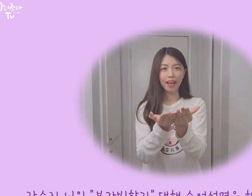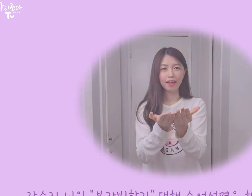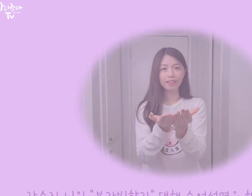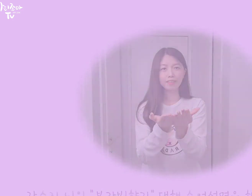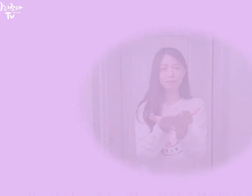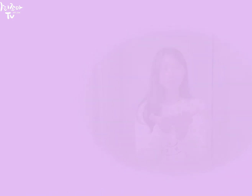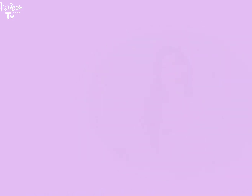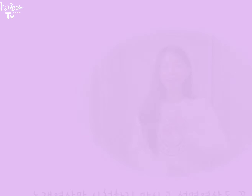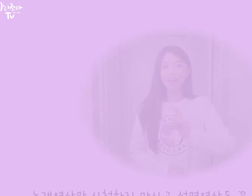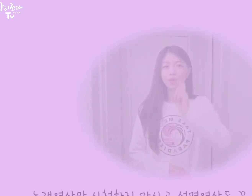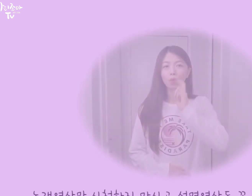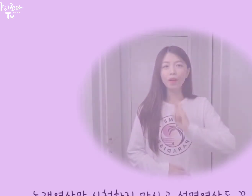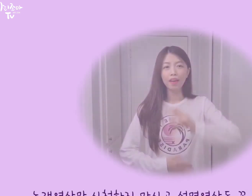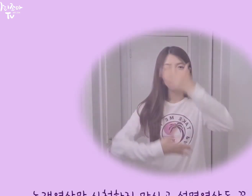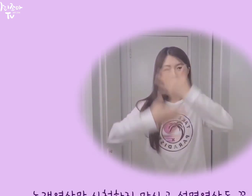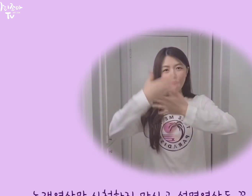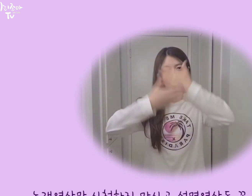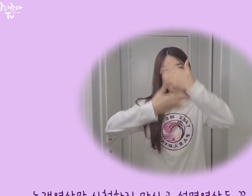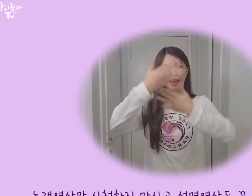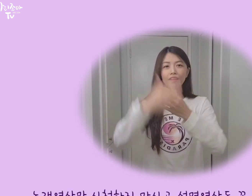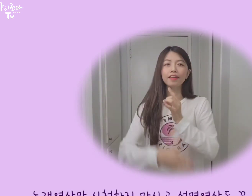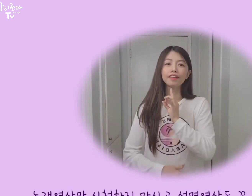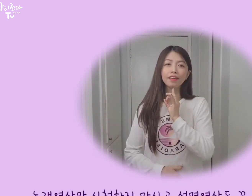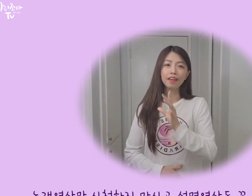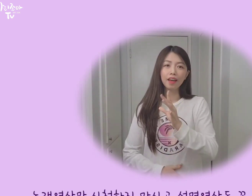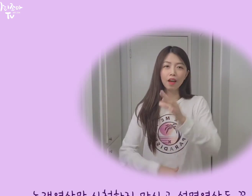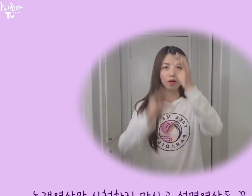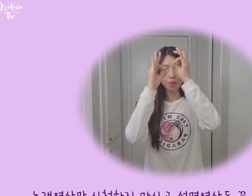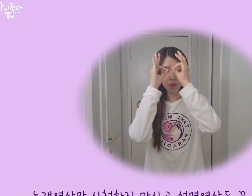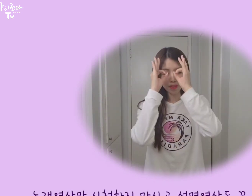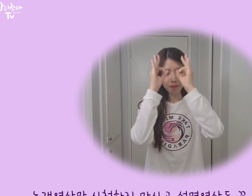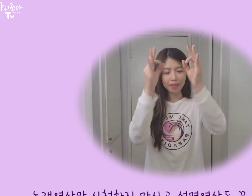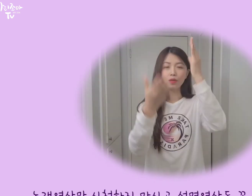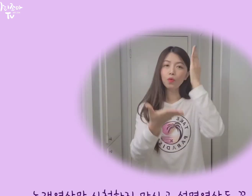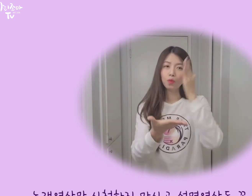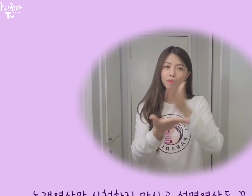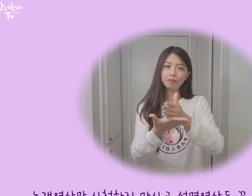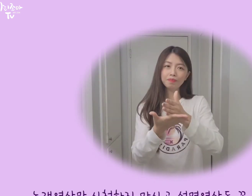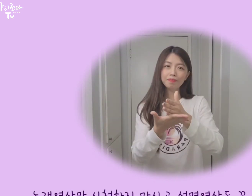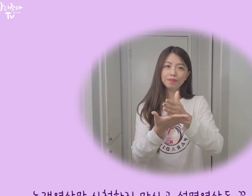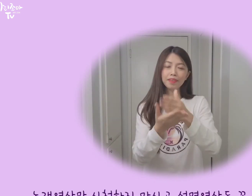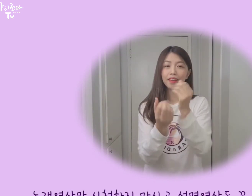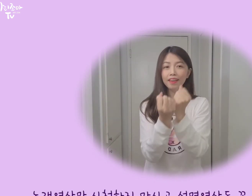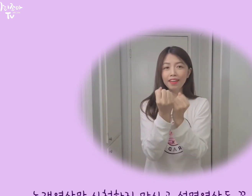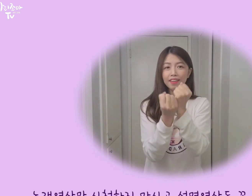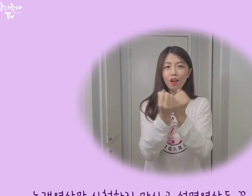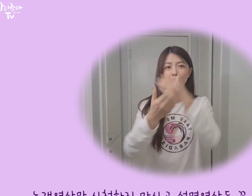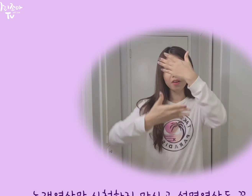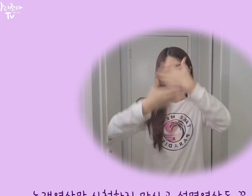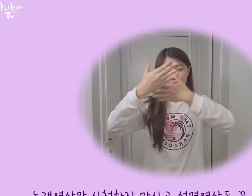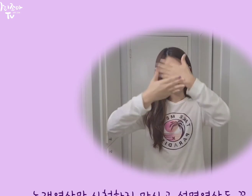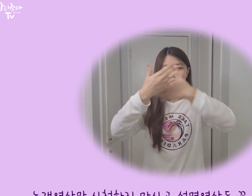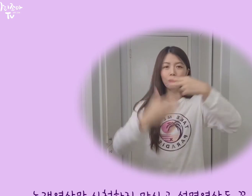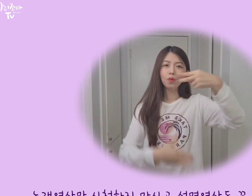노래 영상만 보지 마시고 설명 영상도